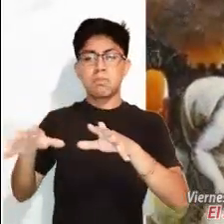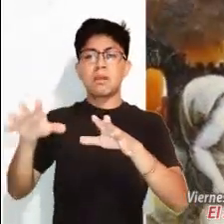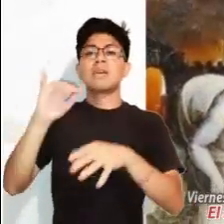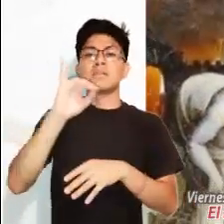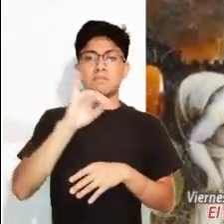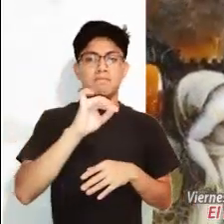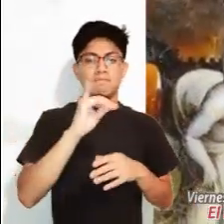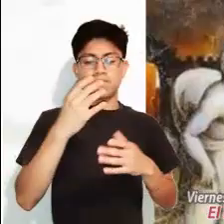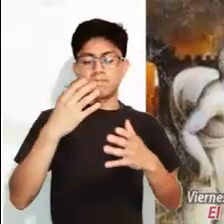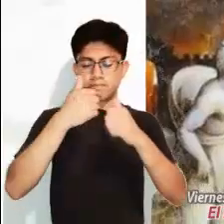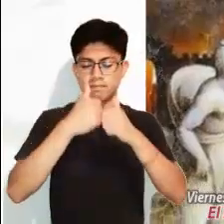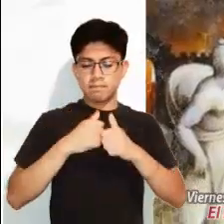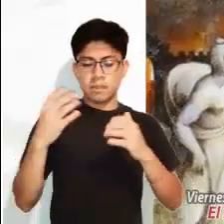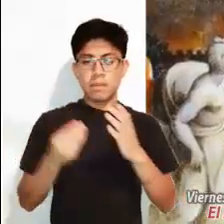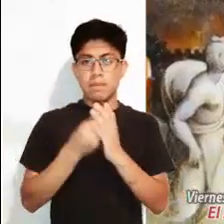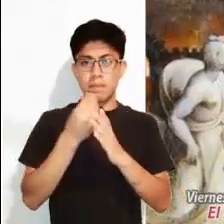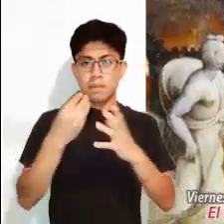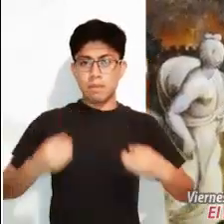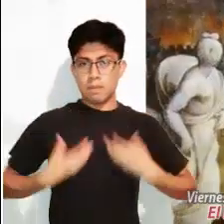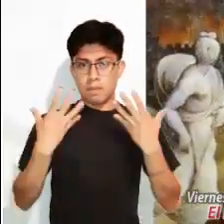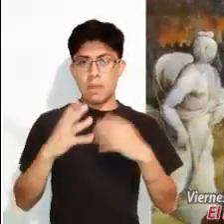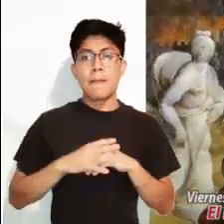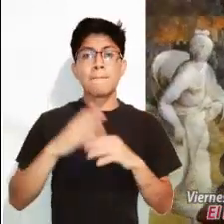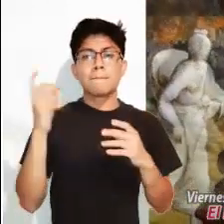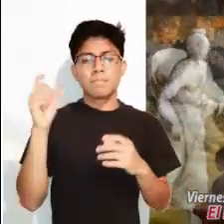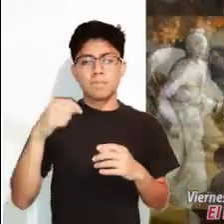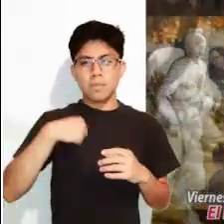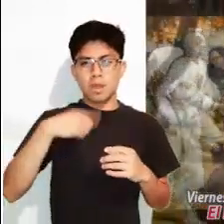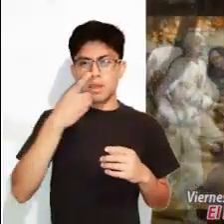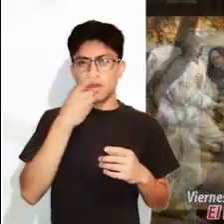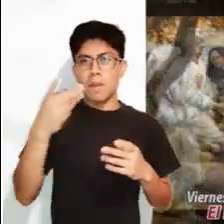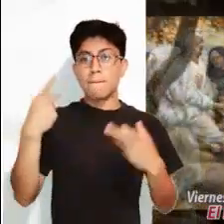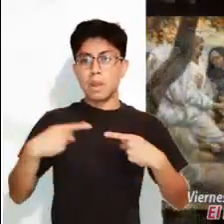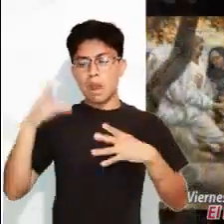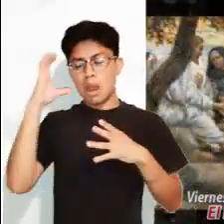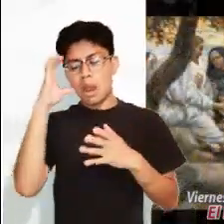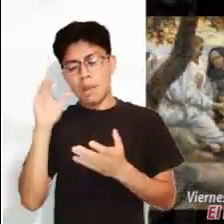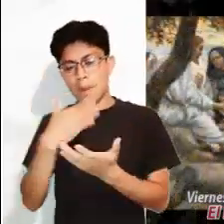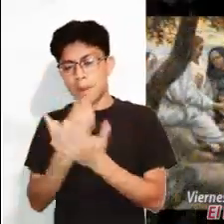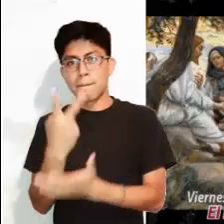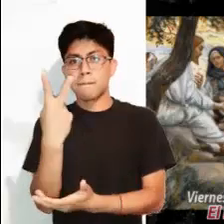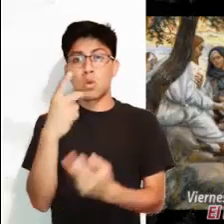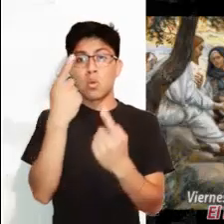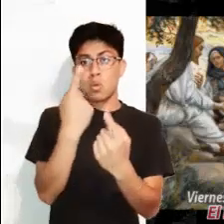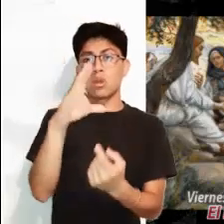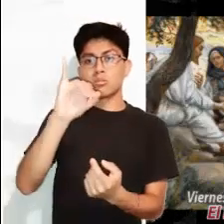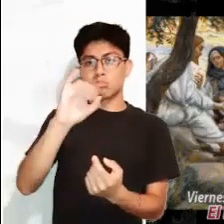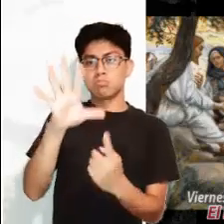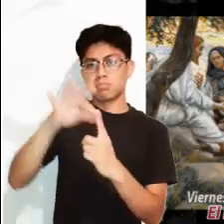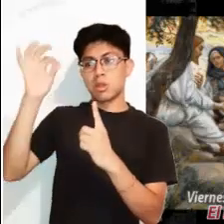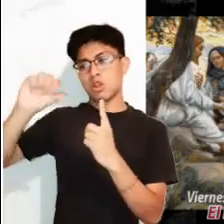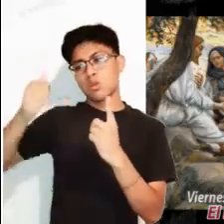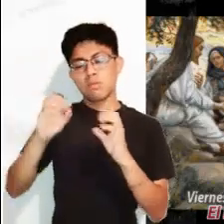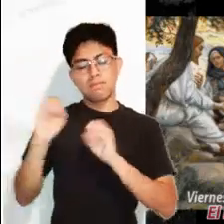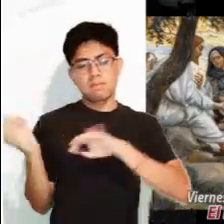Yo les digo, aquella noche habrá dos en un mismo lecho. Uno será tomado y el otro abandonado.